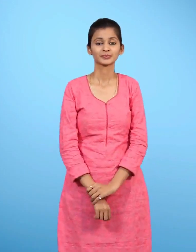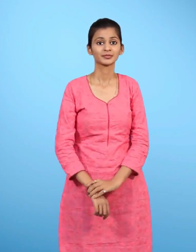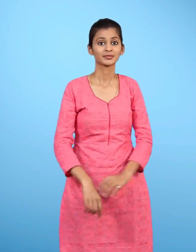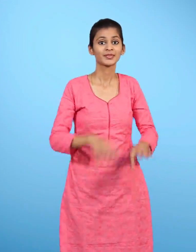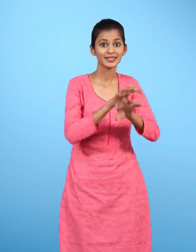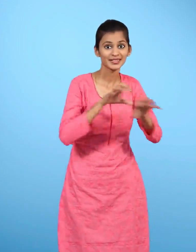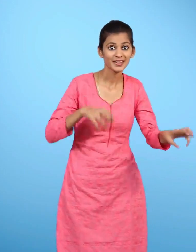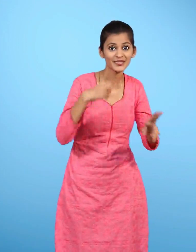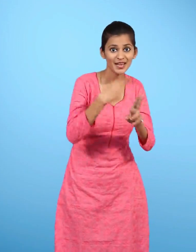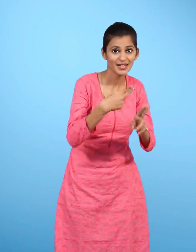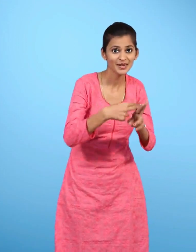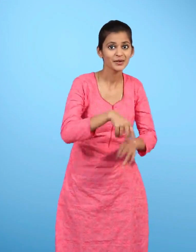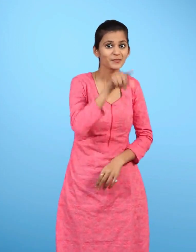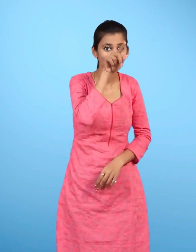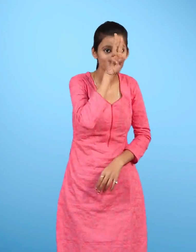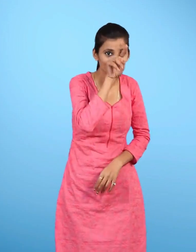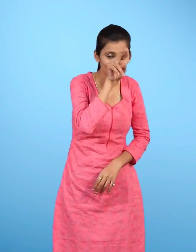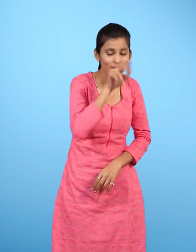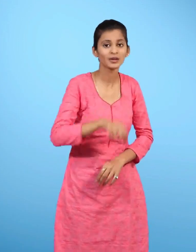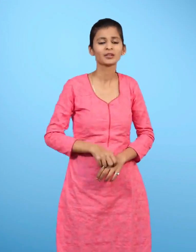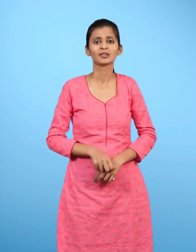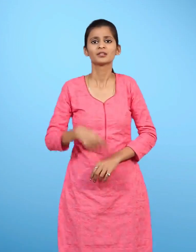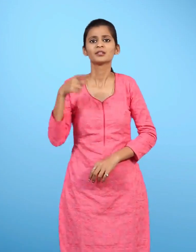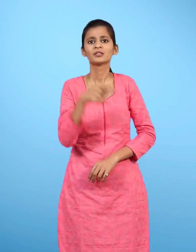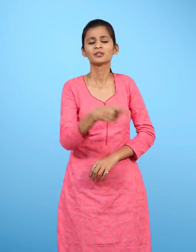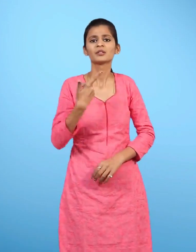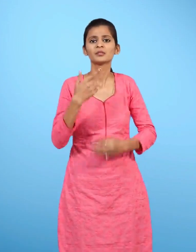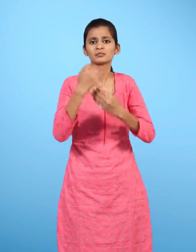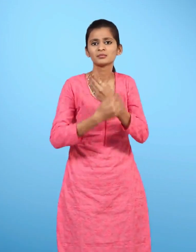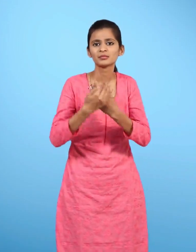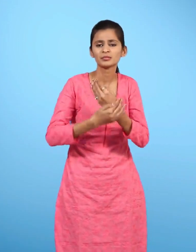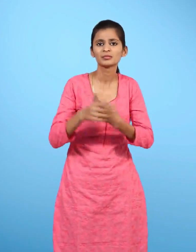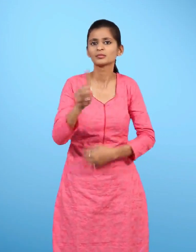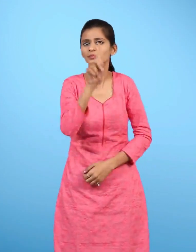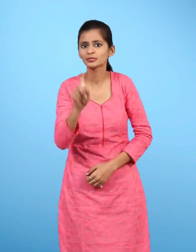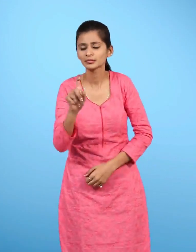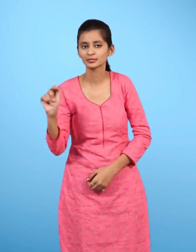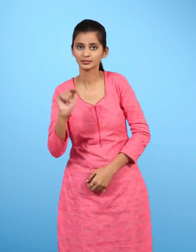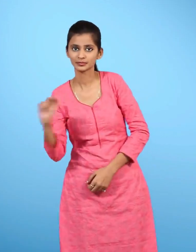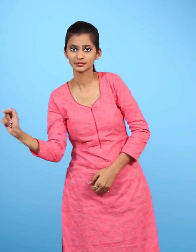जानवर का नाम मुर्गी इसी क्यों पालते हैं? रिक्तिस्थान